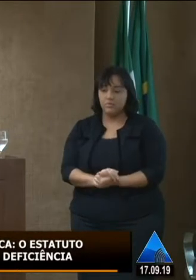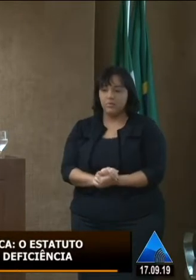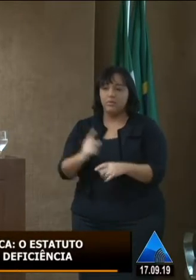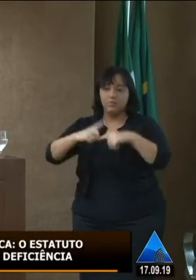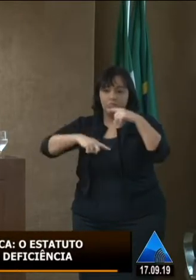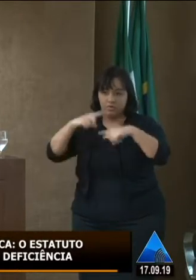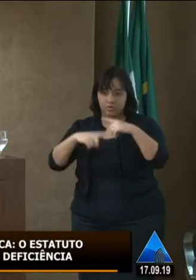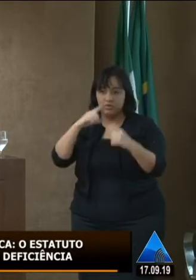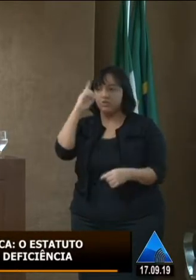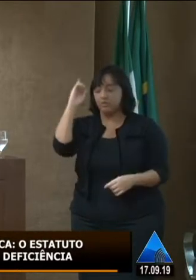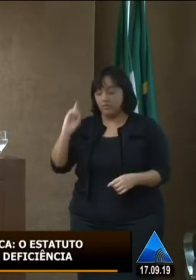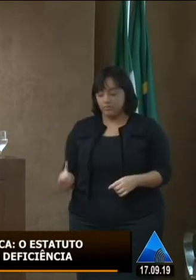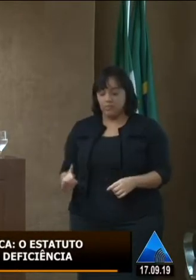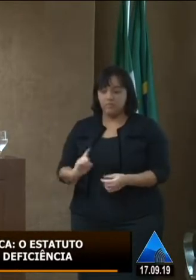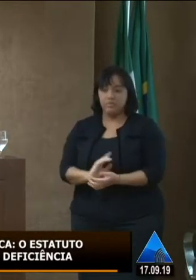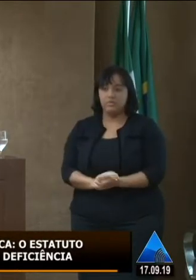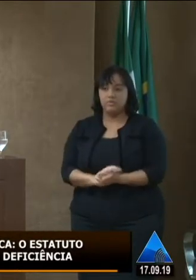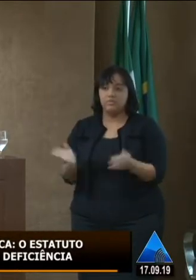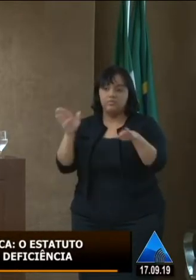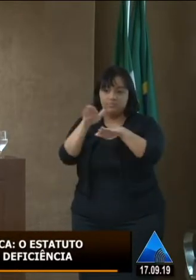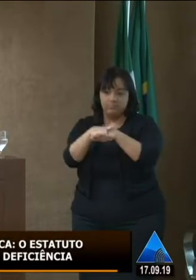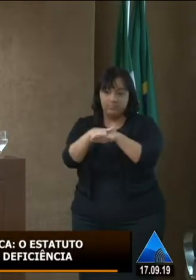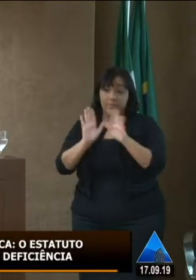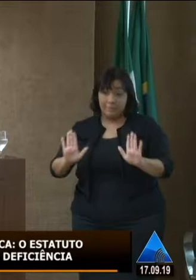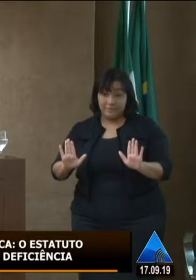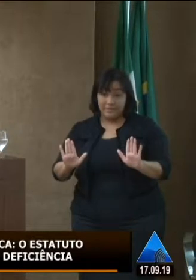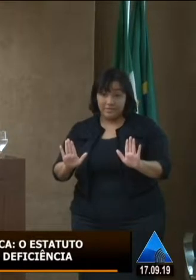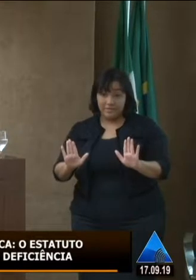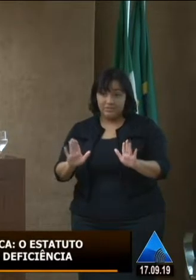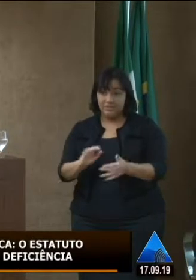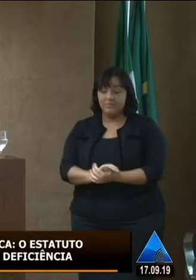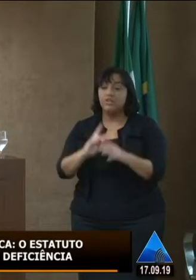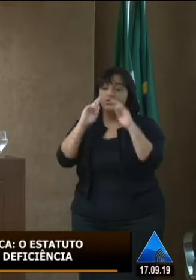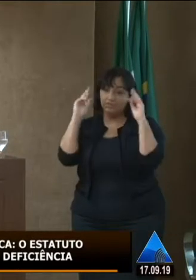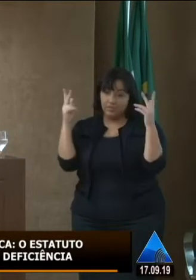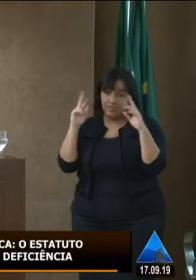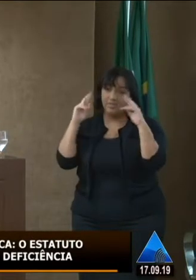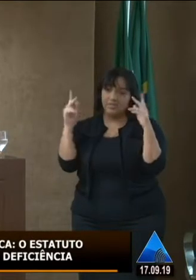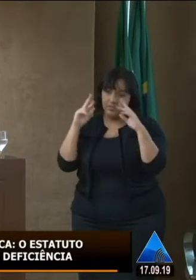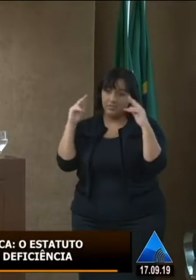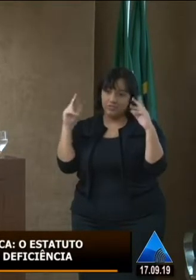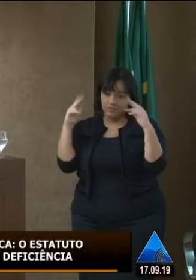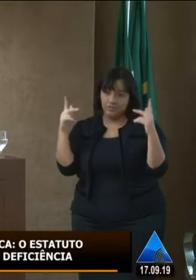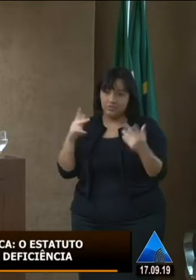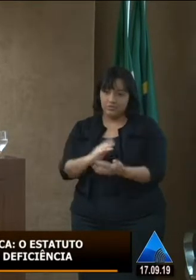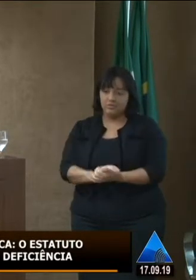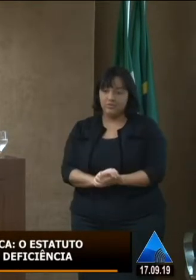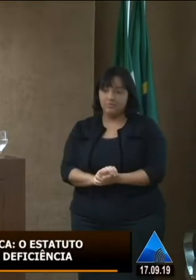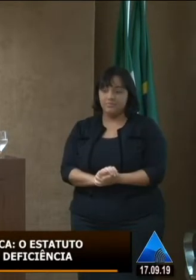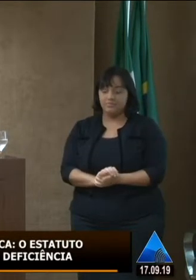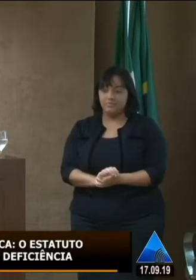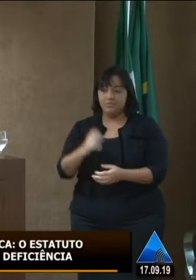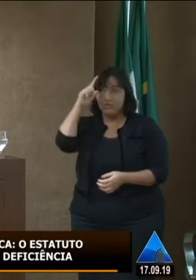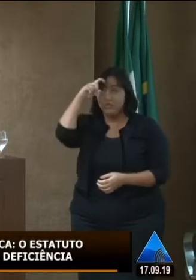públicas voltadas para a inclusão, mas na prática ainda a gente ainda vê muitas barreiras, não só as